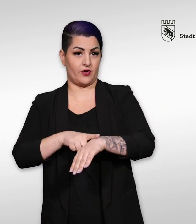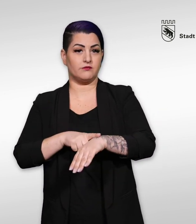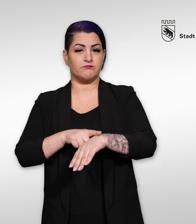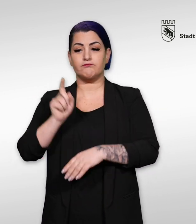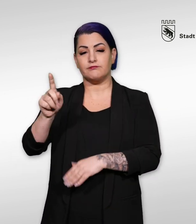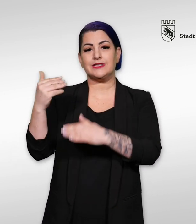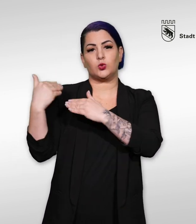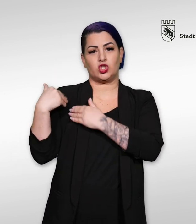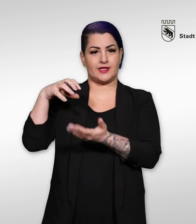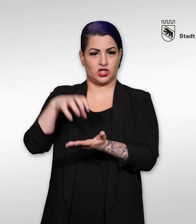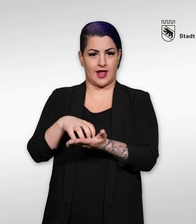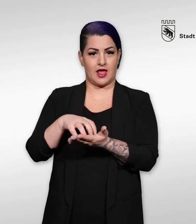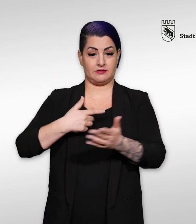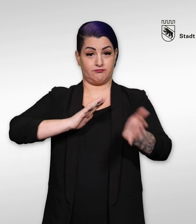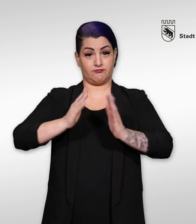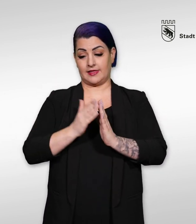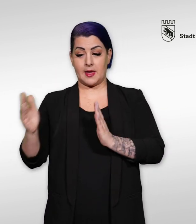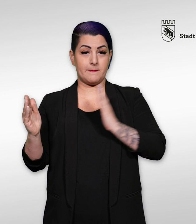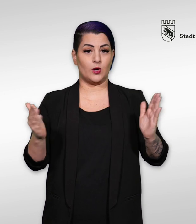der Box Zuständige Stelle neben oder unter diesem Video.